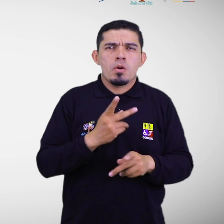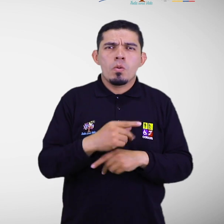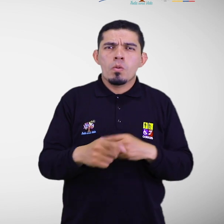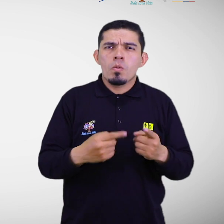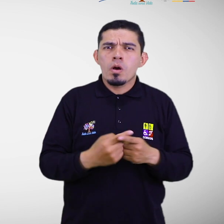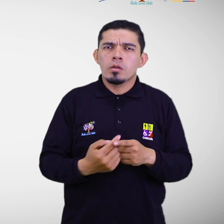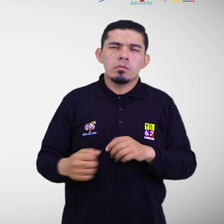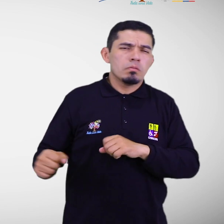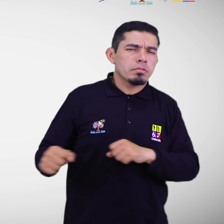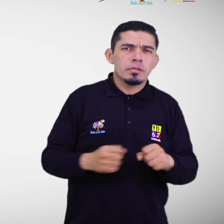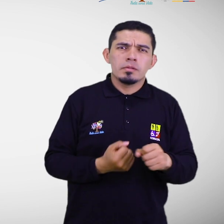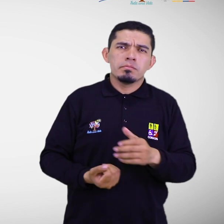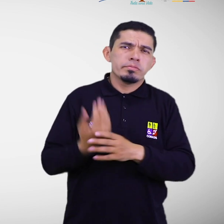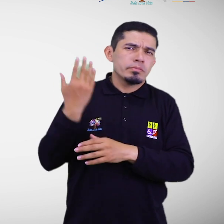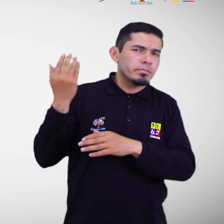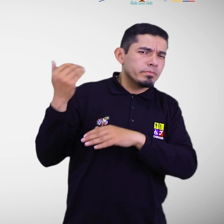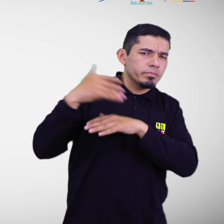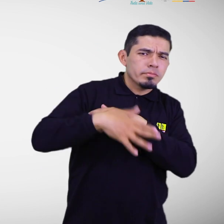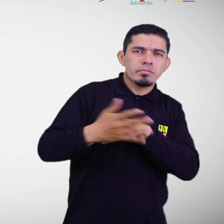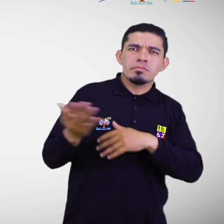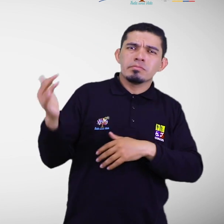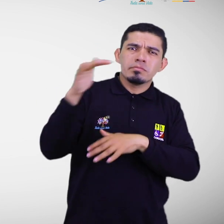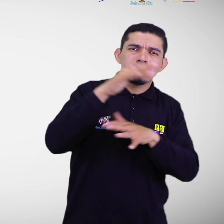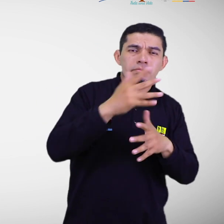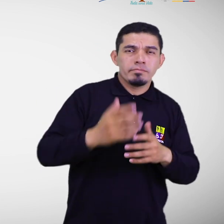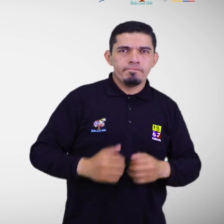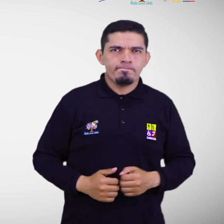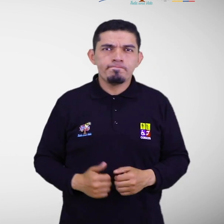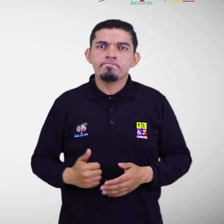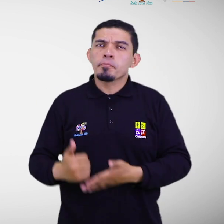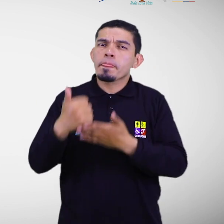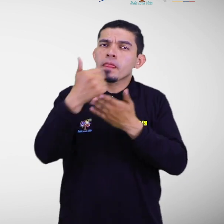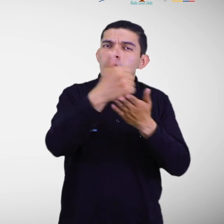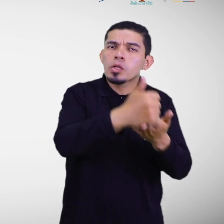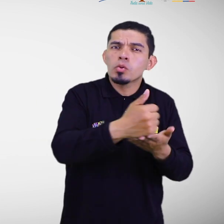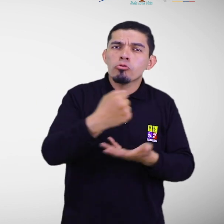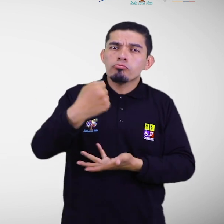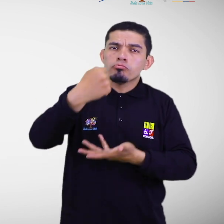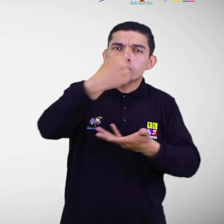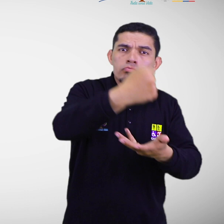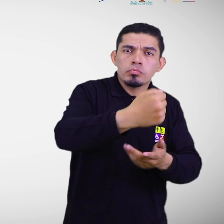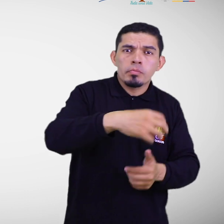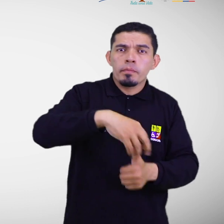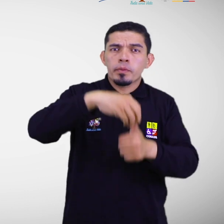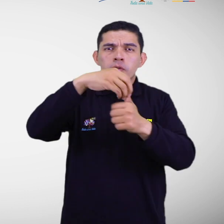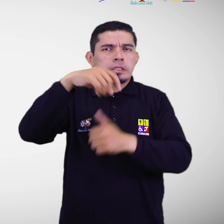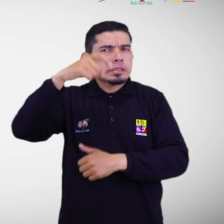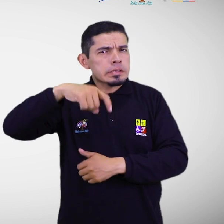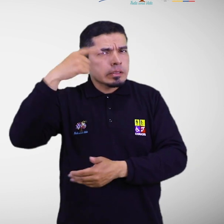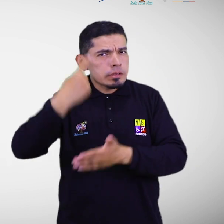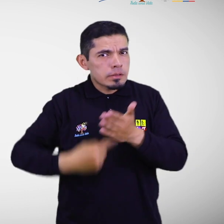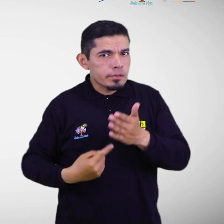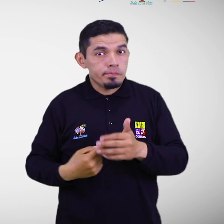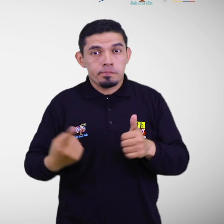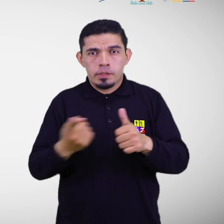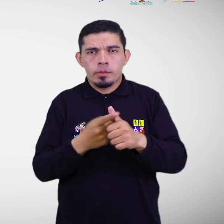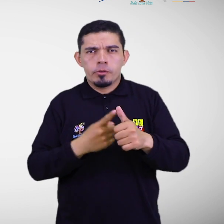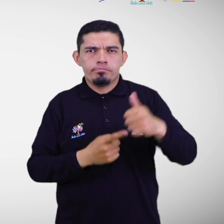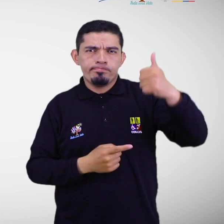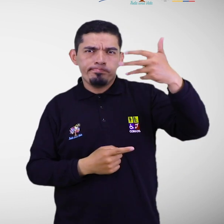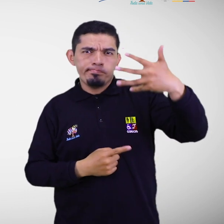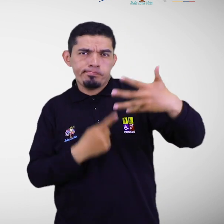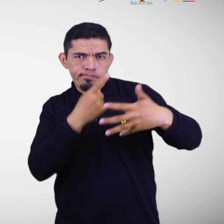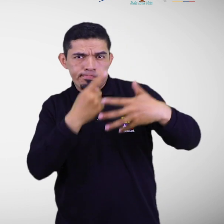emergencia o desastre. Para proveer la asistencia humanitaria con un enfoque prioritario se debe tomar en cuenta las siguientes